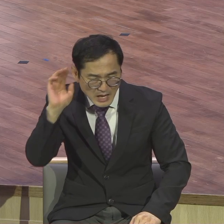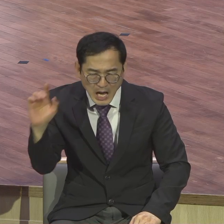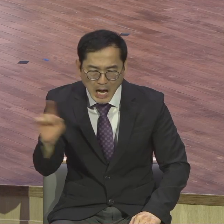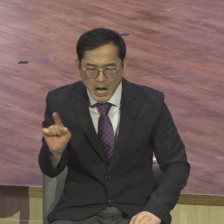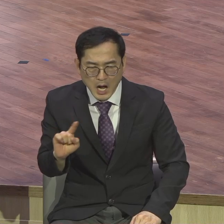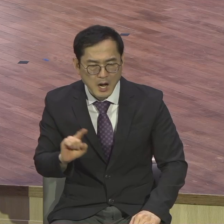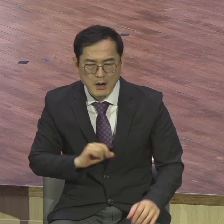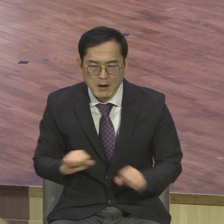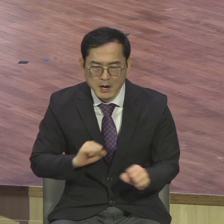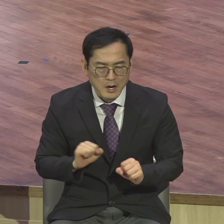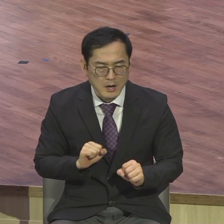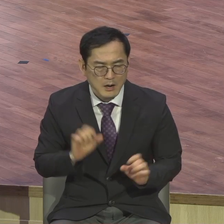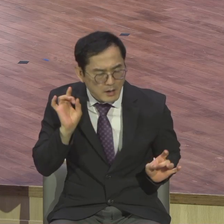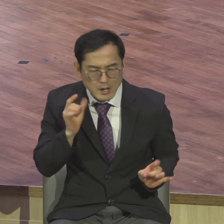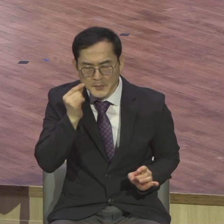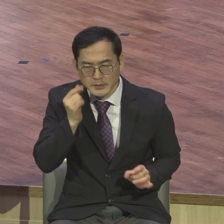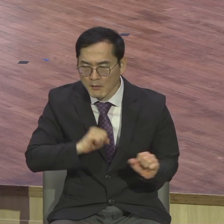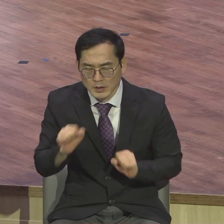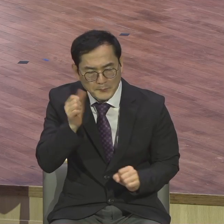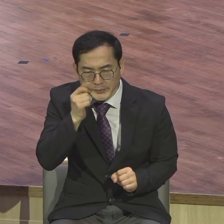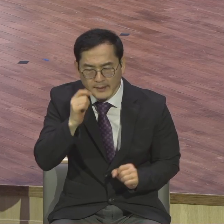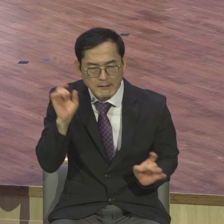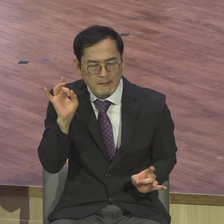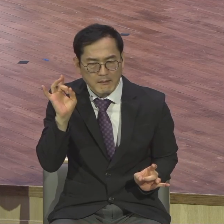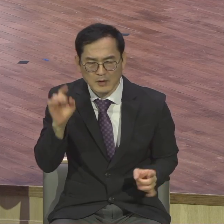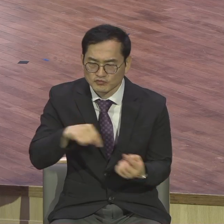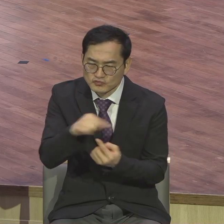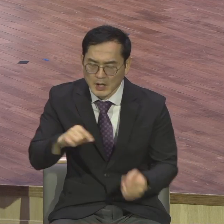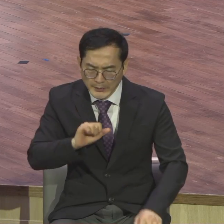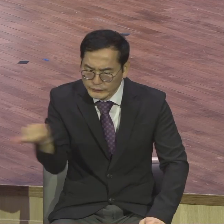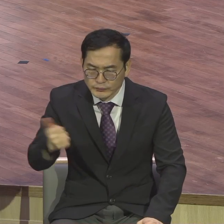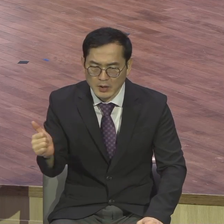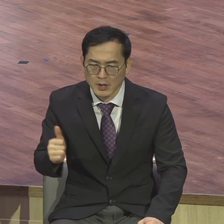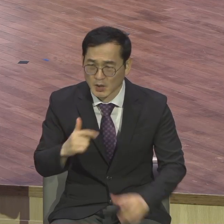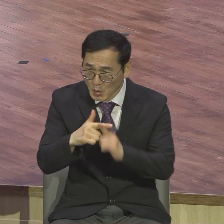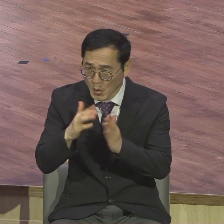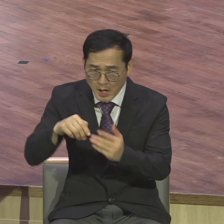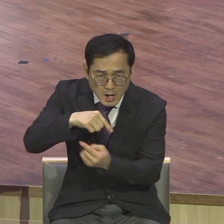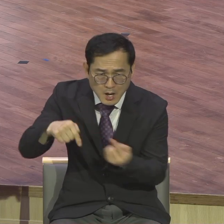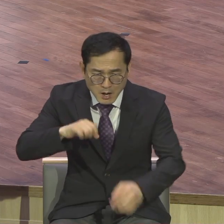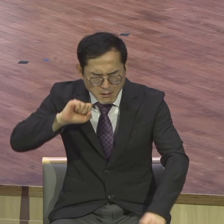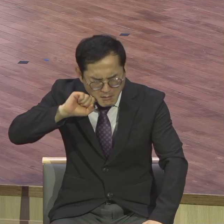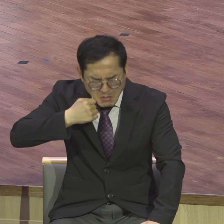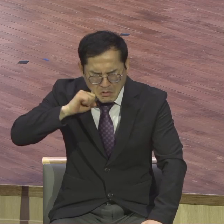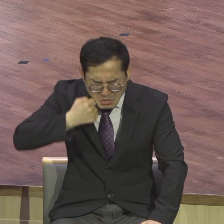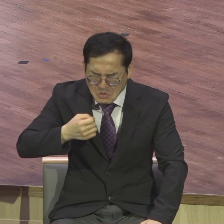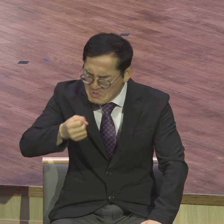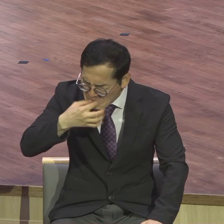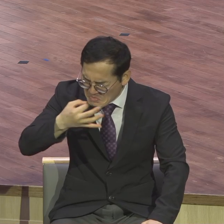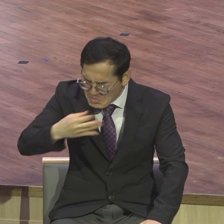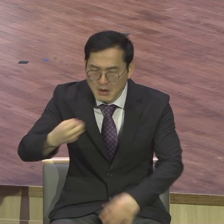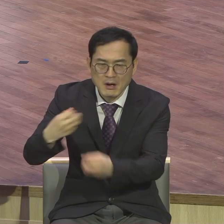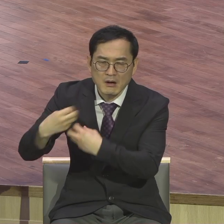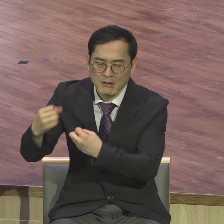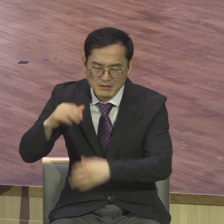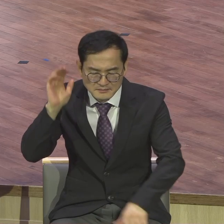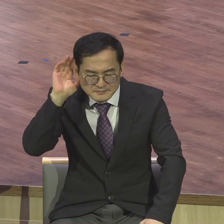이때 얘가 어떻게 운영되겠냐고 막 그냥 탄식을 하고 토론해요 내 속으로 이야